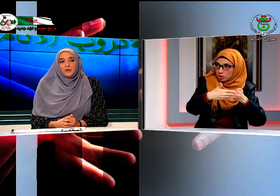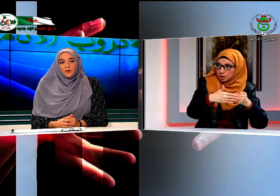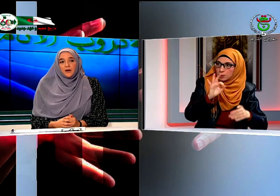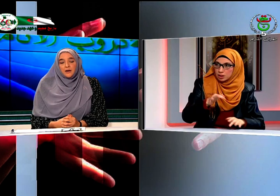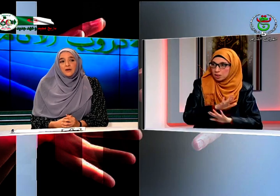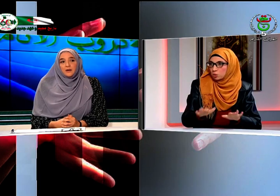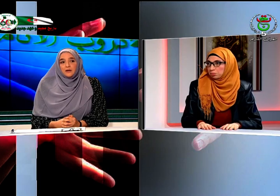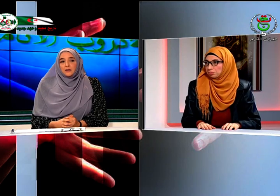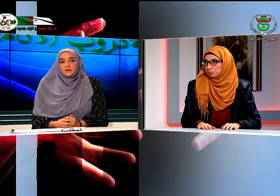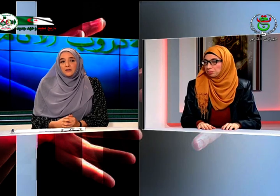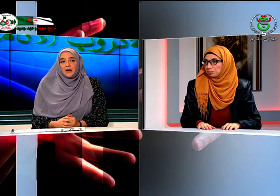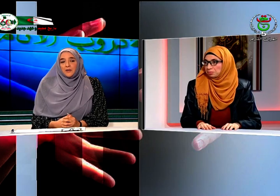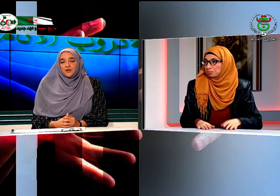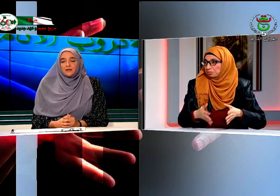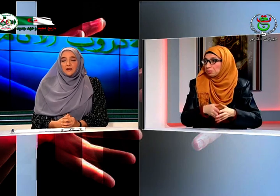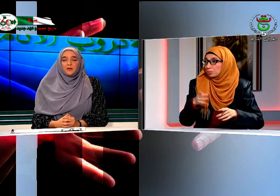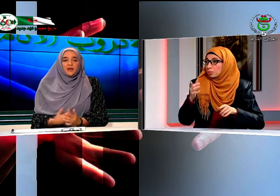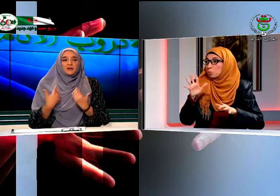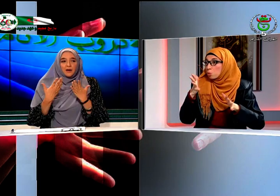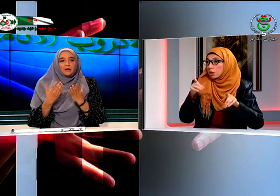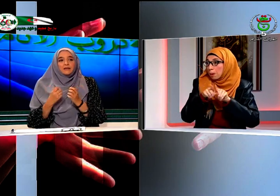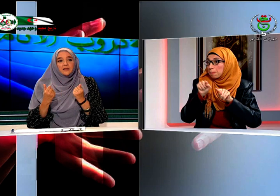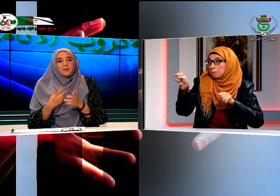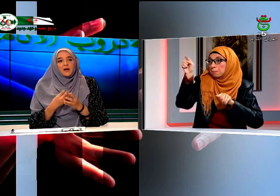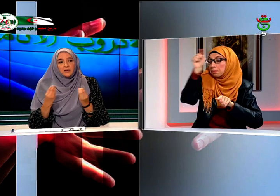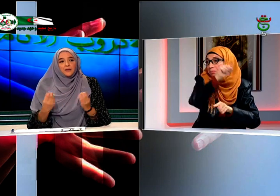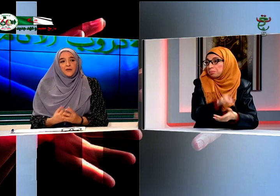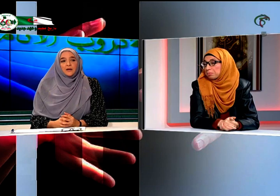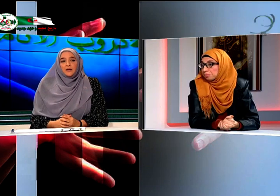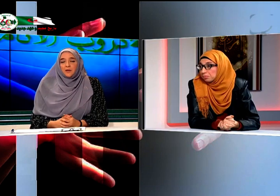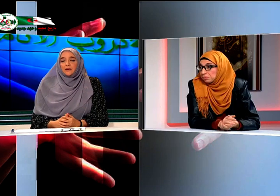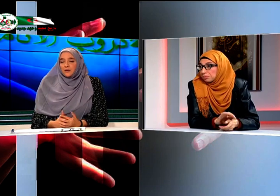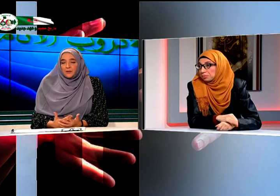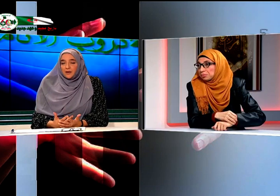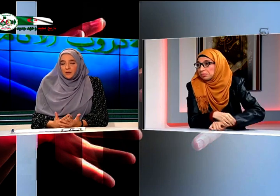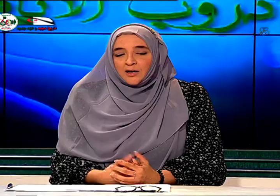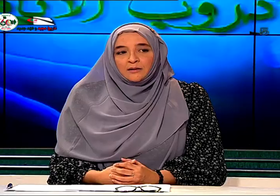وهران قام شخص تري بإهداء عدة سماعات للأطفال لما لما لا تكون هذه